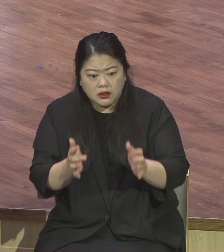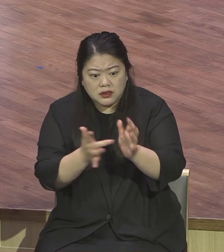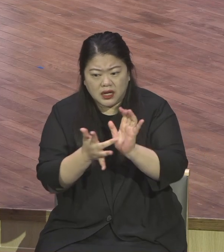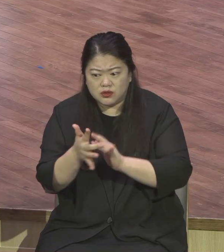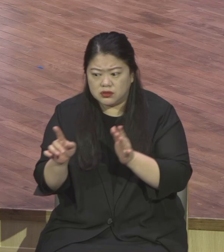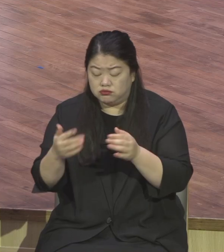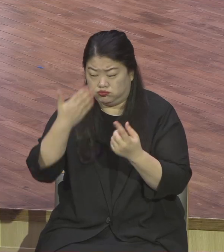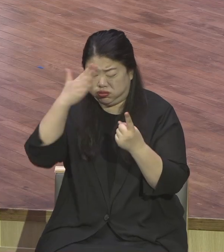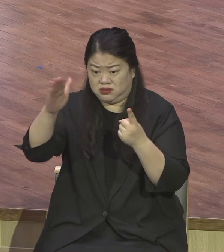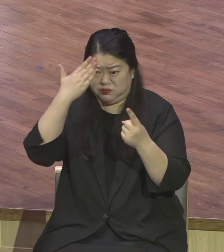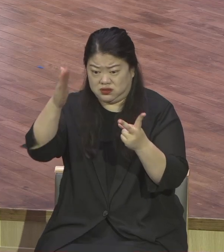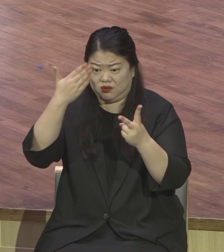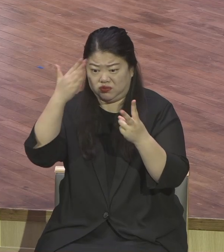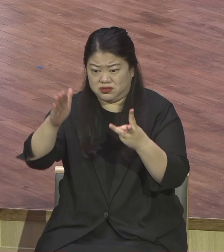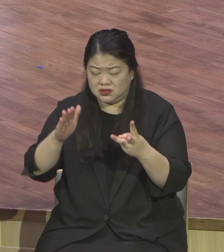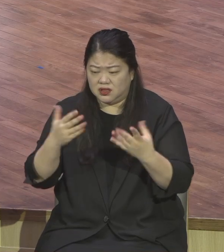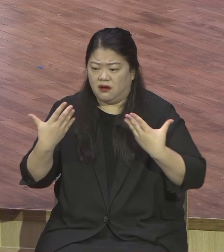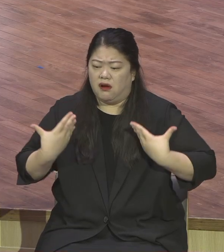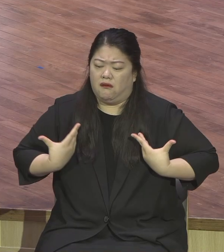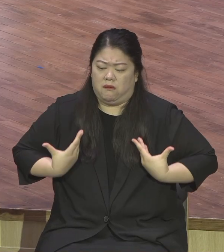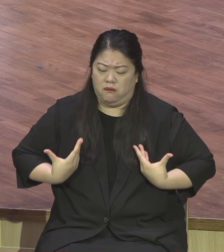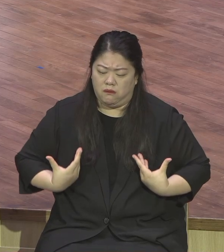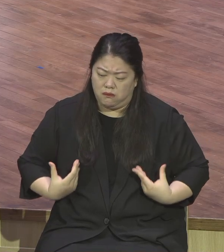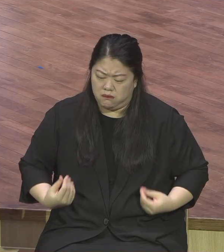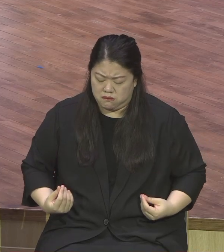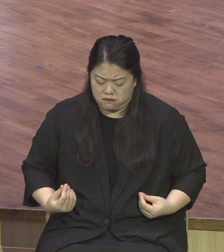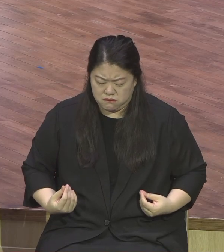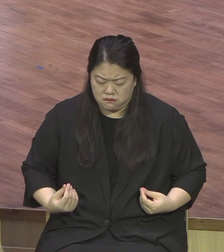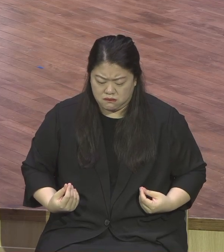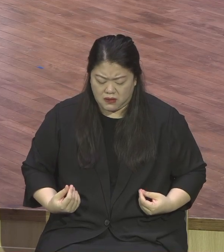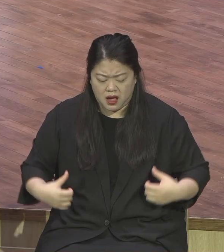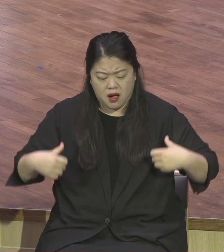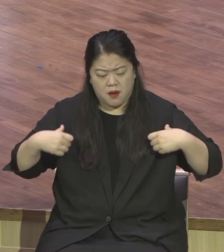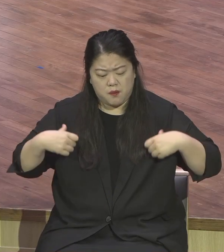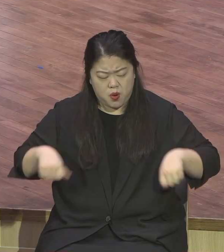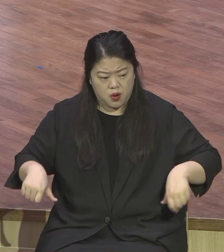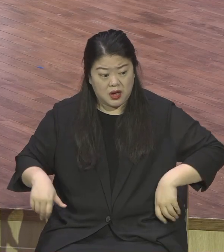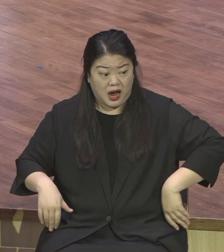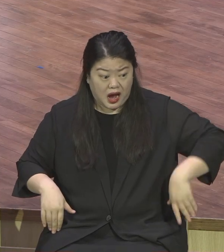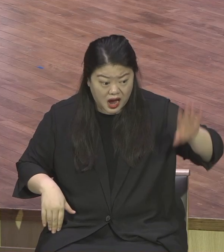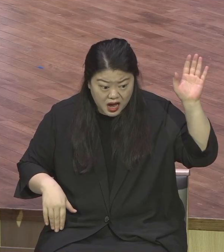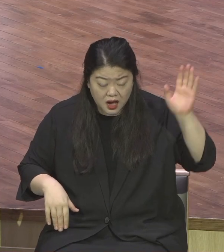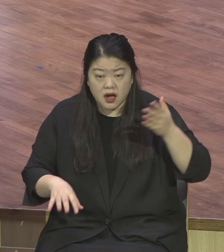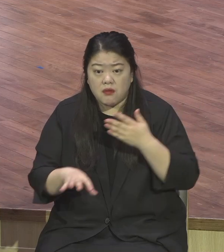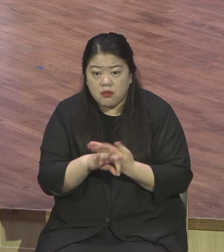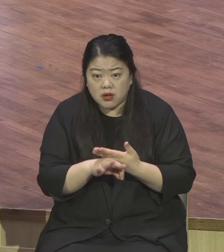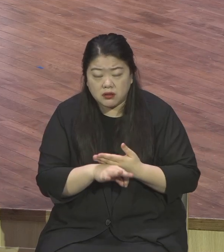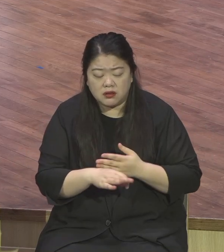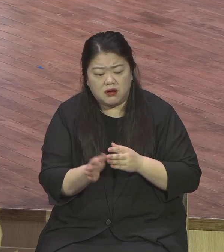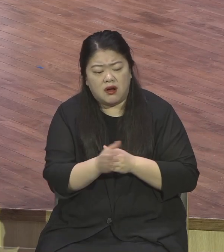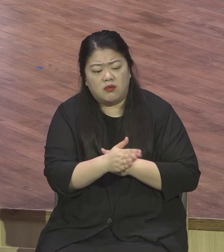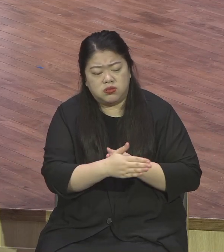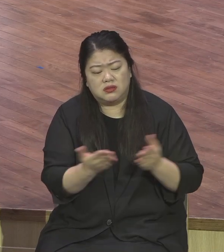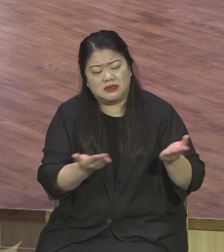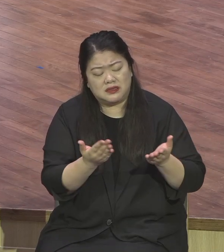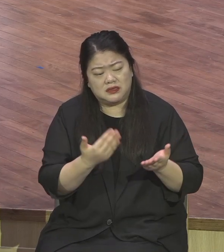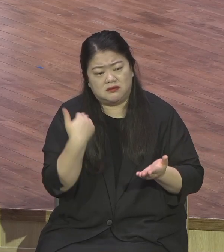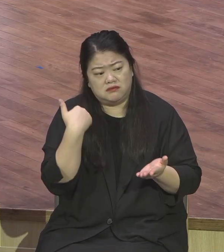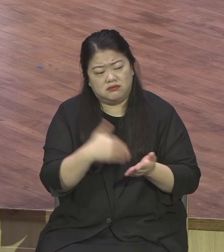베드로와 다른 제자들은 고기 잡다가 죽었겠지요 일반 어부들처럼 그럼 이생 마치